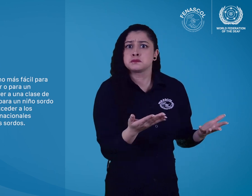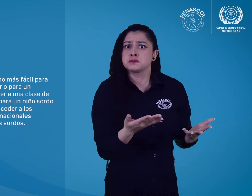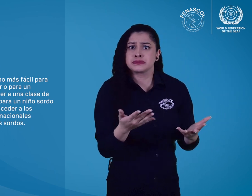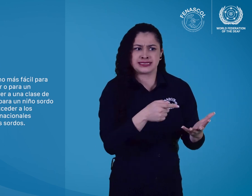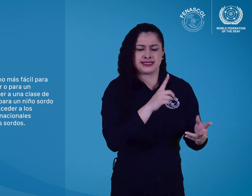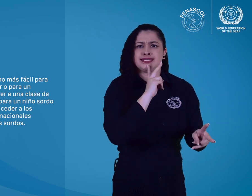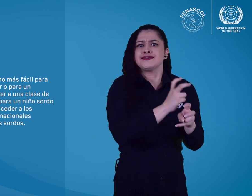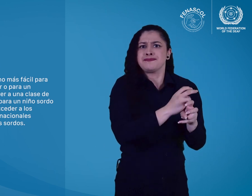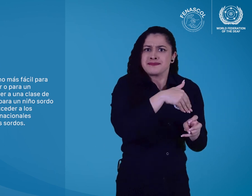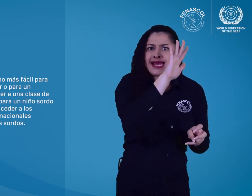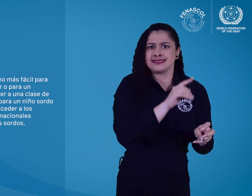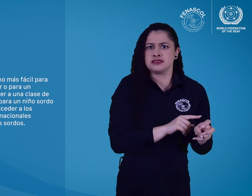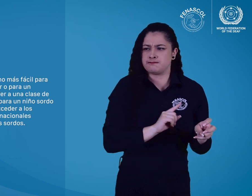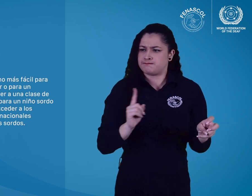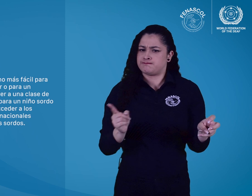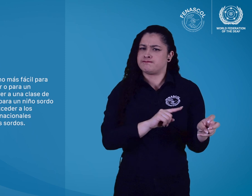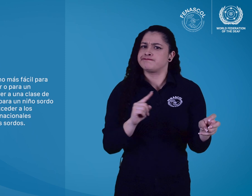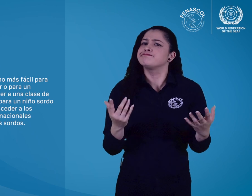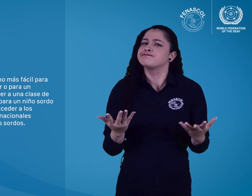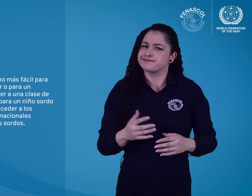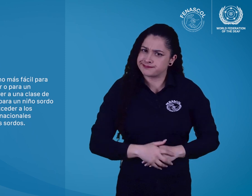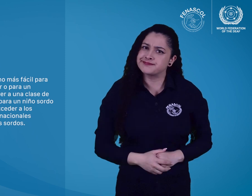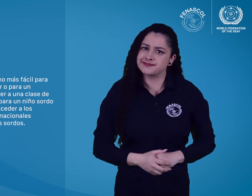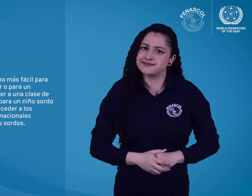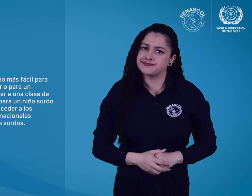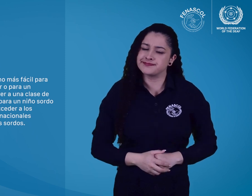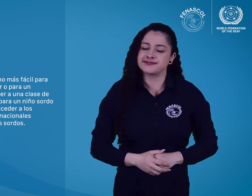nacionales proporcionados por profesores sordos.